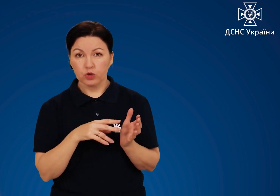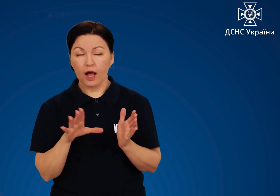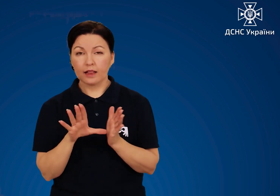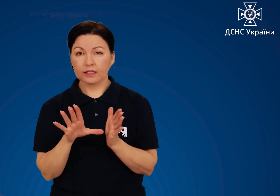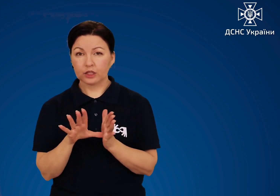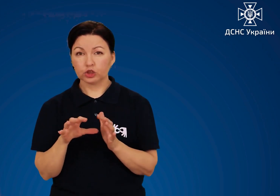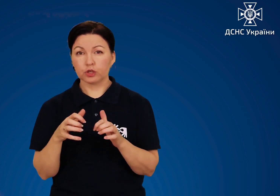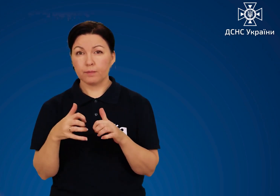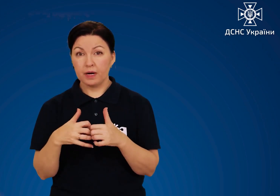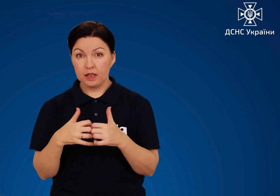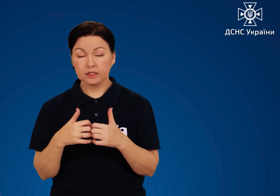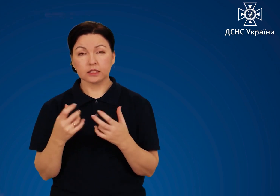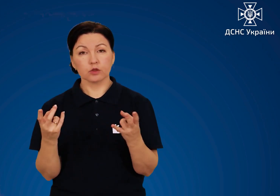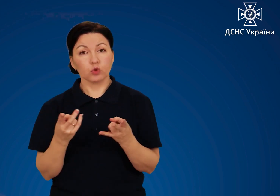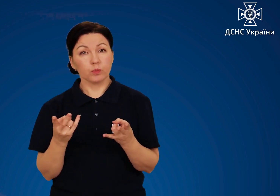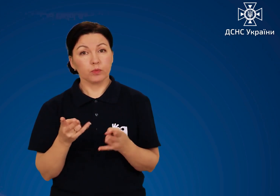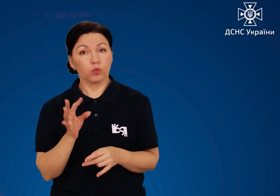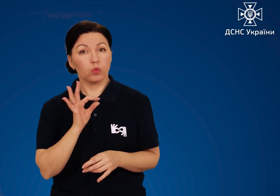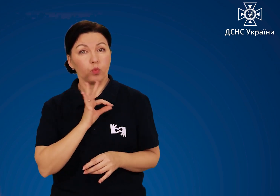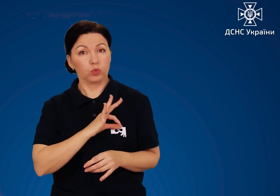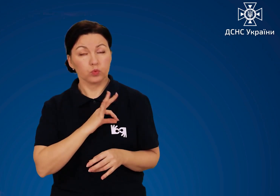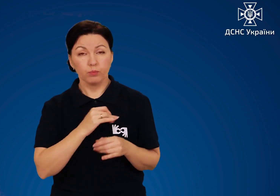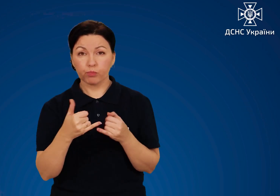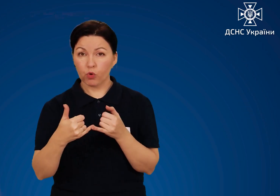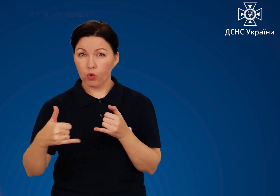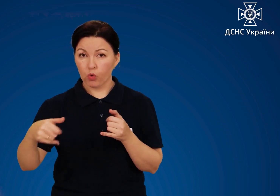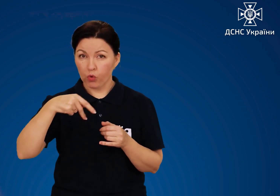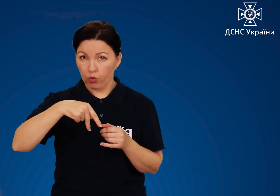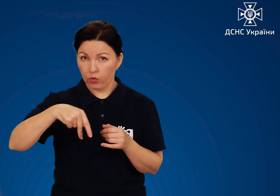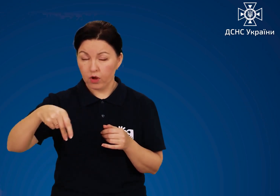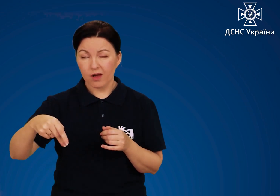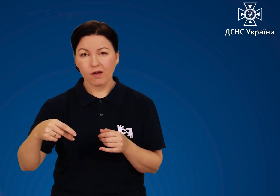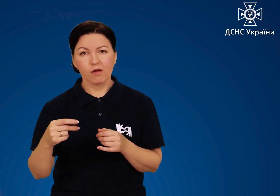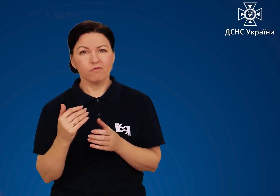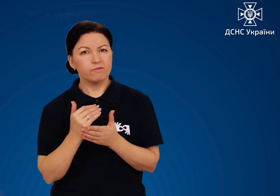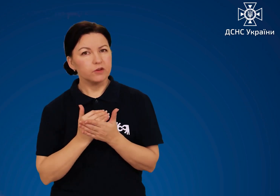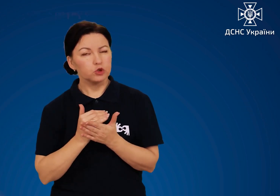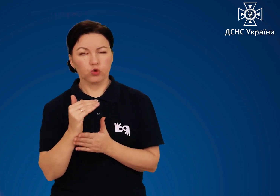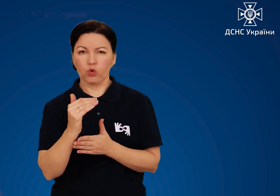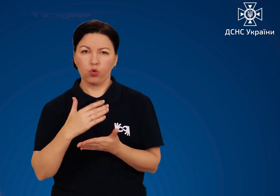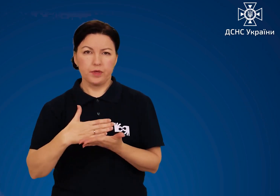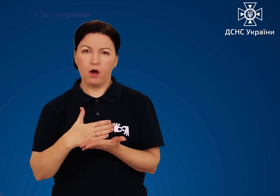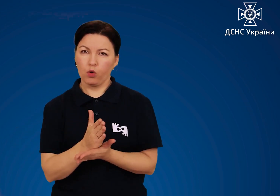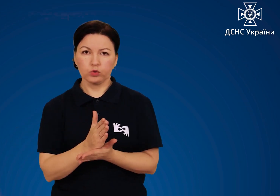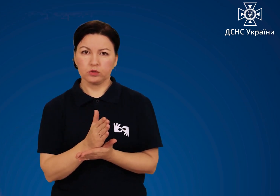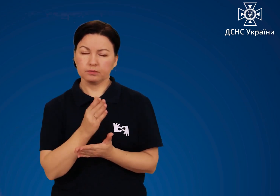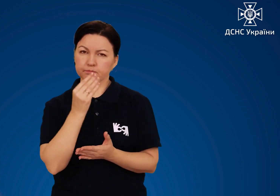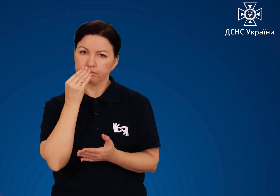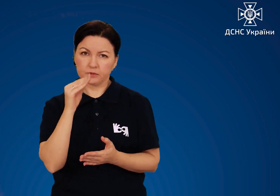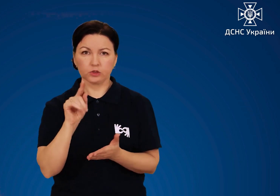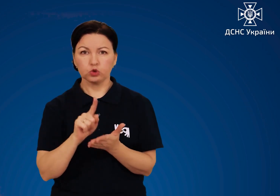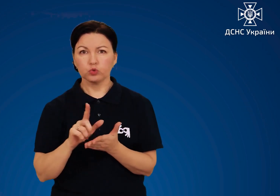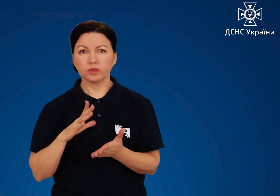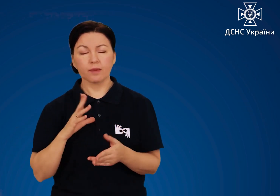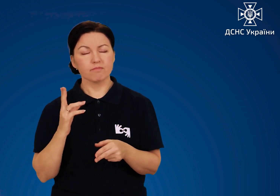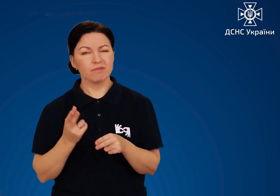підключенні електричних приладів необхідно використовувати подовжувачі кабелі високої якості,